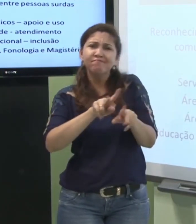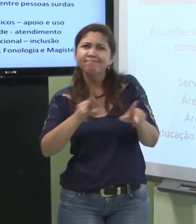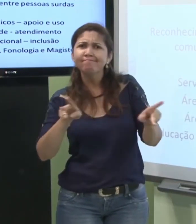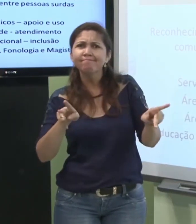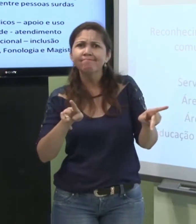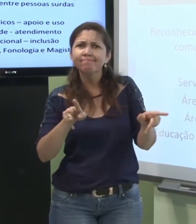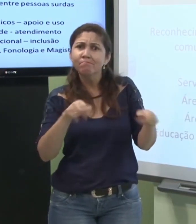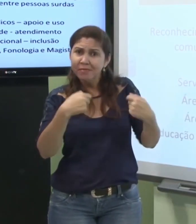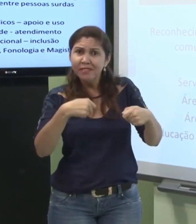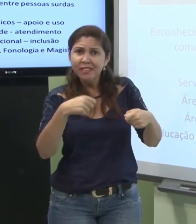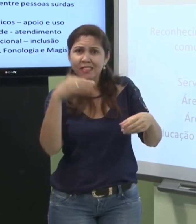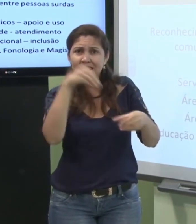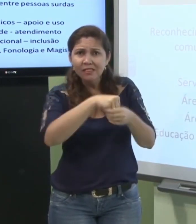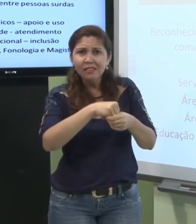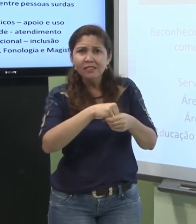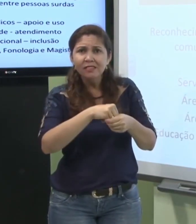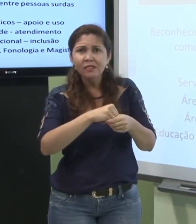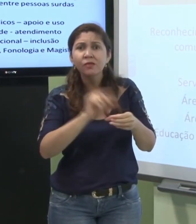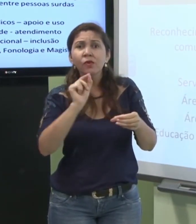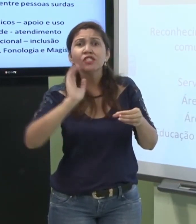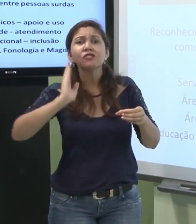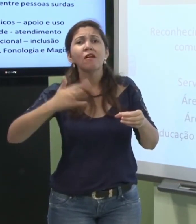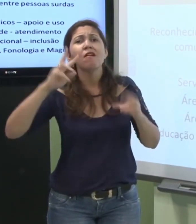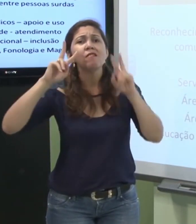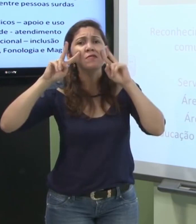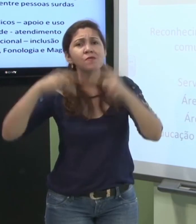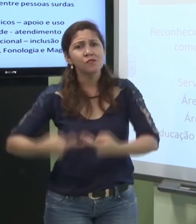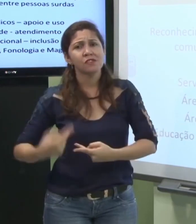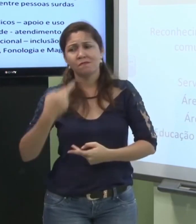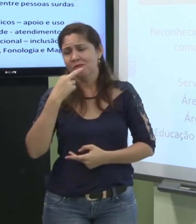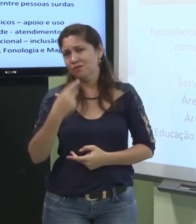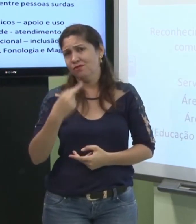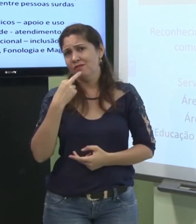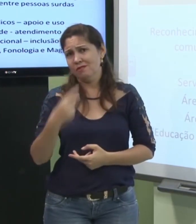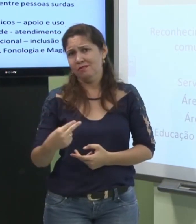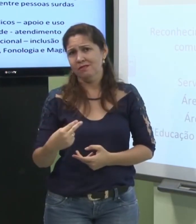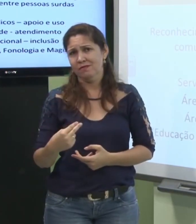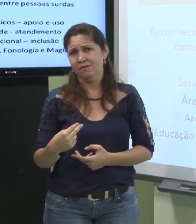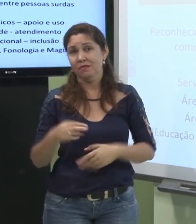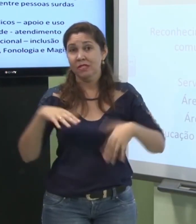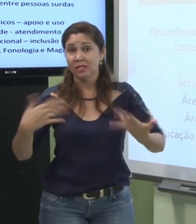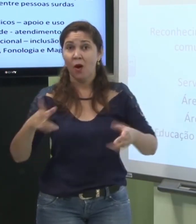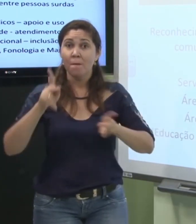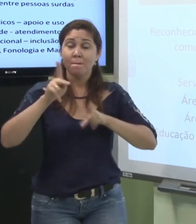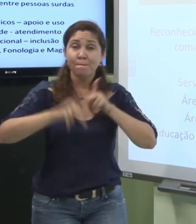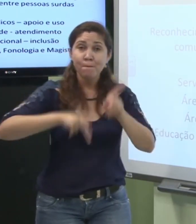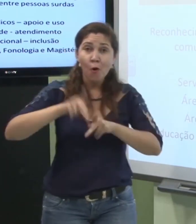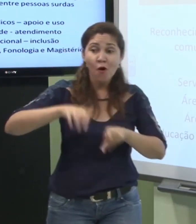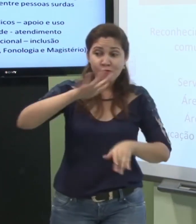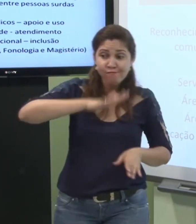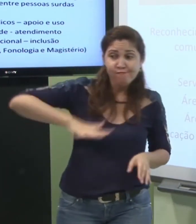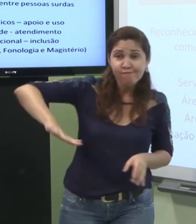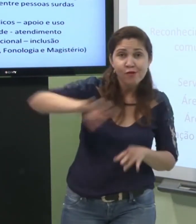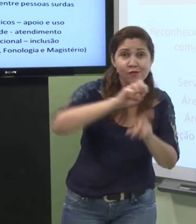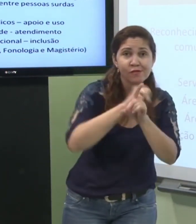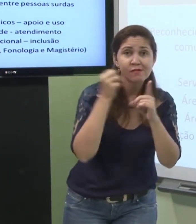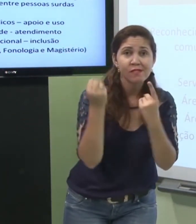então esse é o reconhecimento da língua então as pessoas na sociedade elas